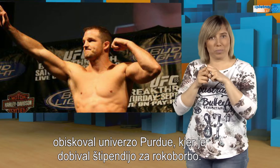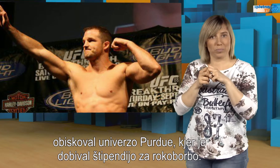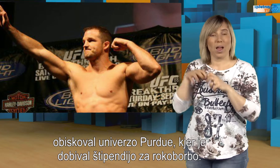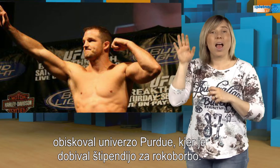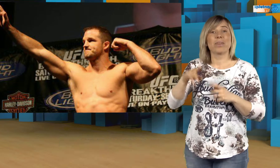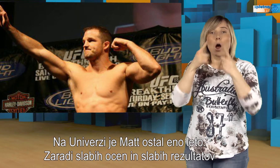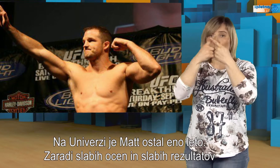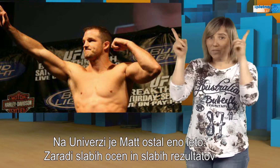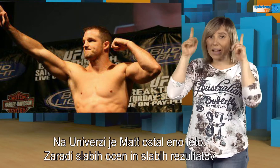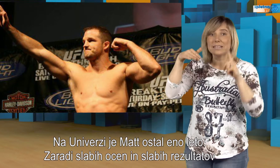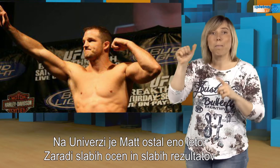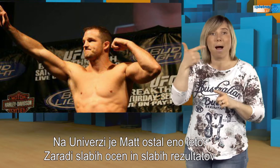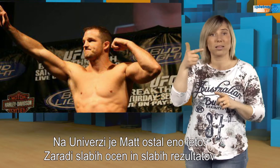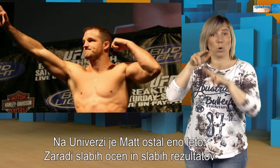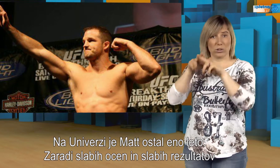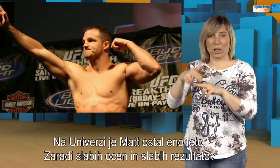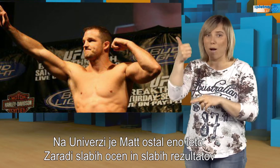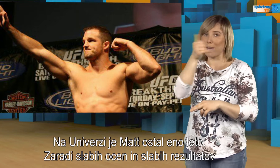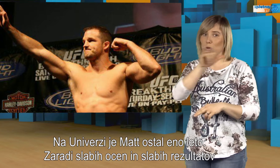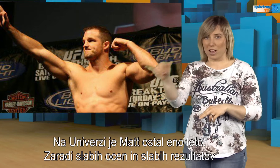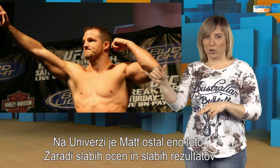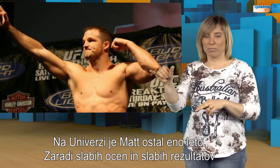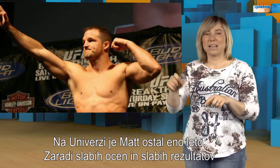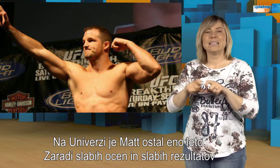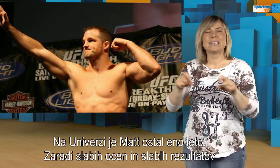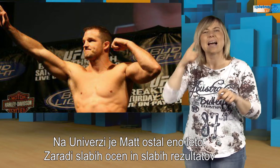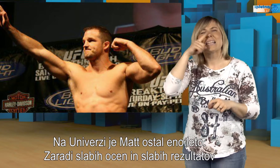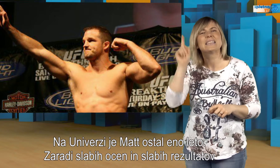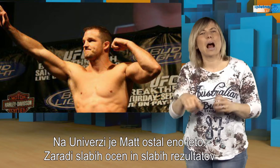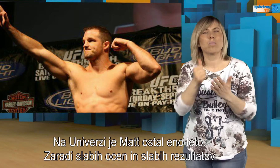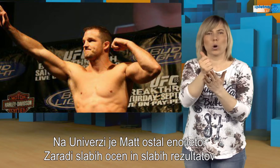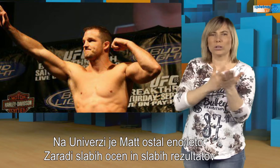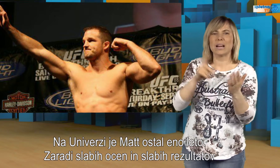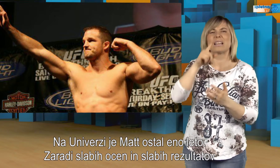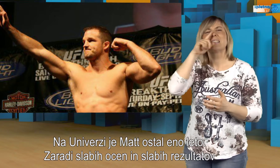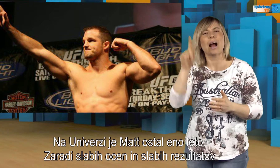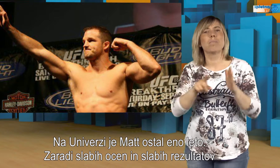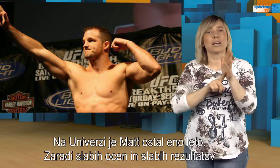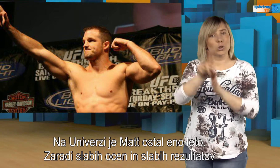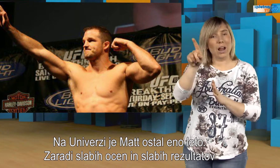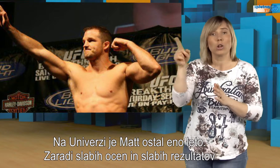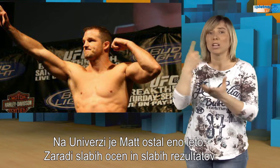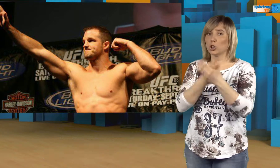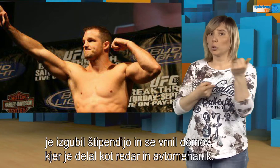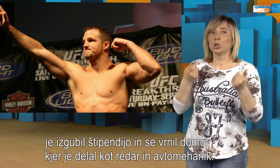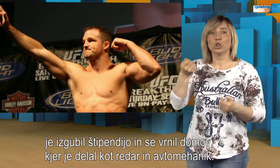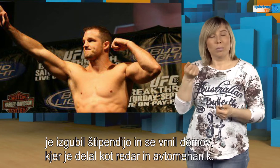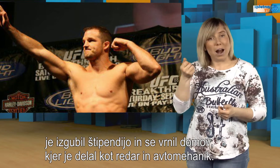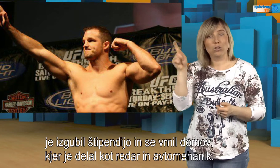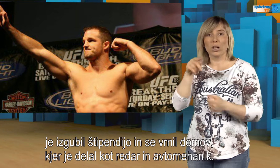Na univerzi je Met ostal eno leto. Zaradi slabih ocen in slabih rezultatov je izgubil štipendijo